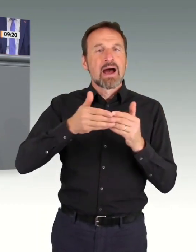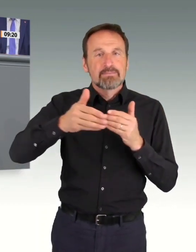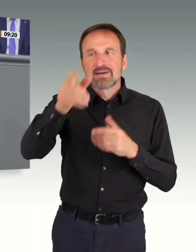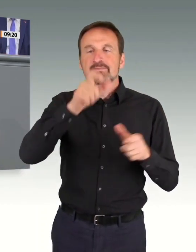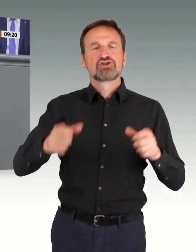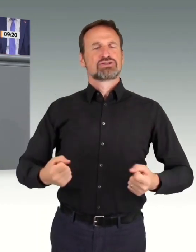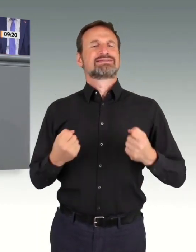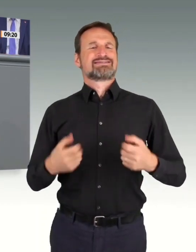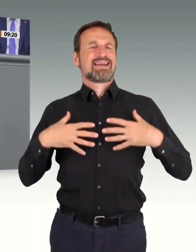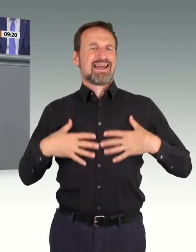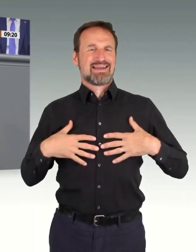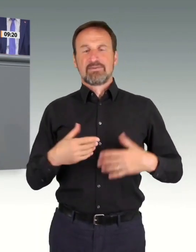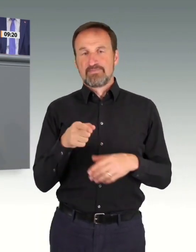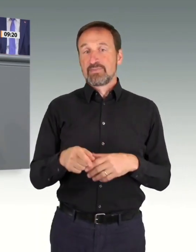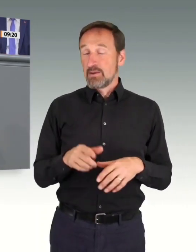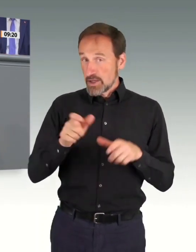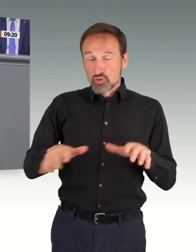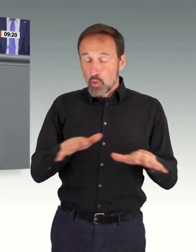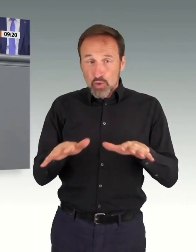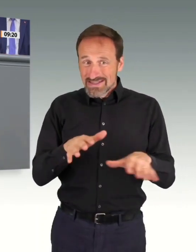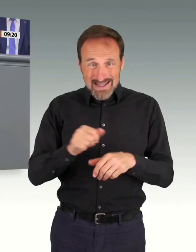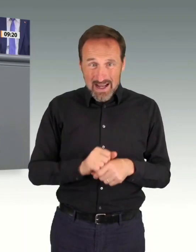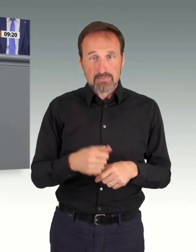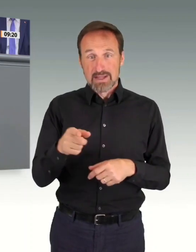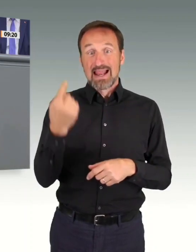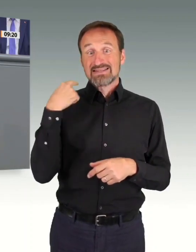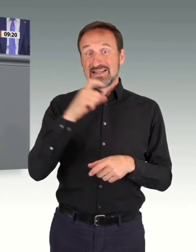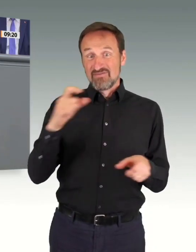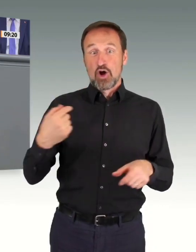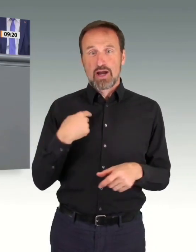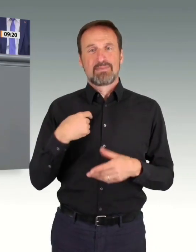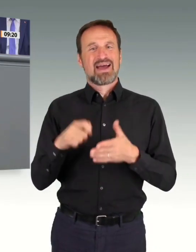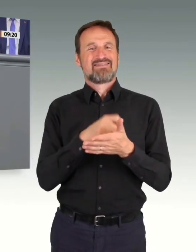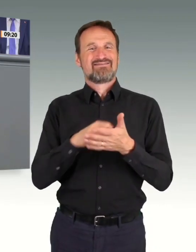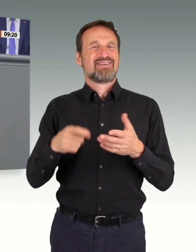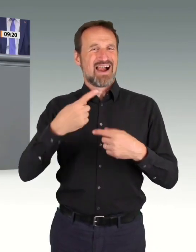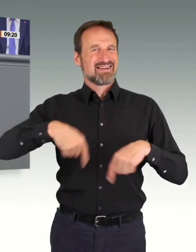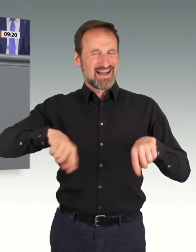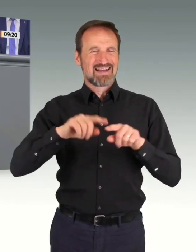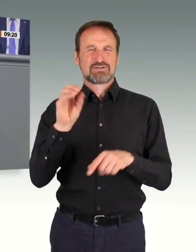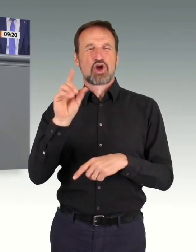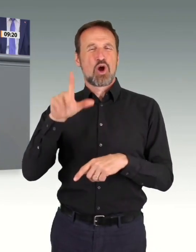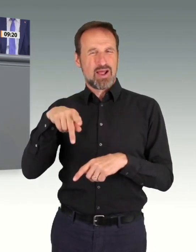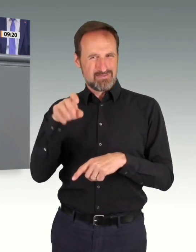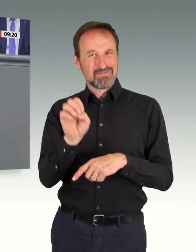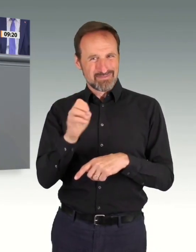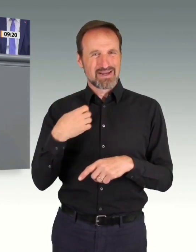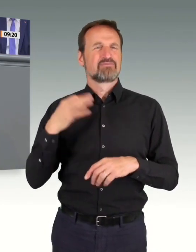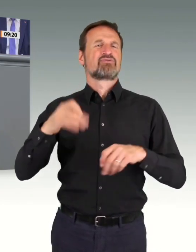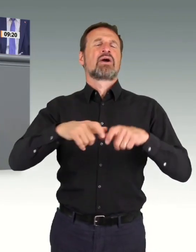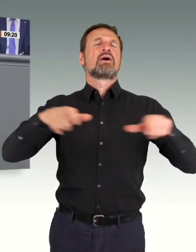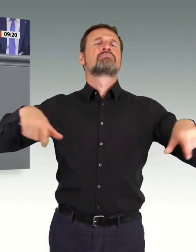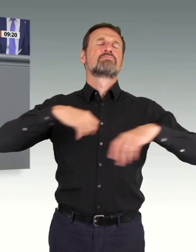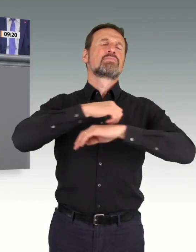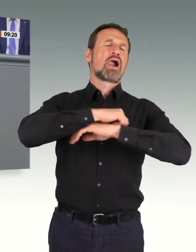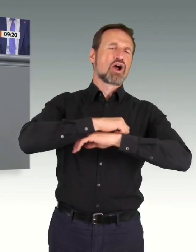mit quietschenden Reifen, sprang aus dem Auto, sagte, Herr Vogel, wo ich Sie sehe, was ist jetzt mit meiner Heizung? Ja, die Verunsicherung ist groß. Aber